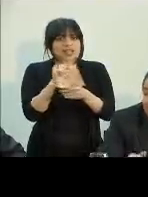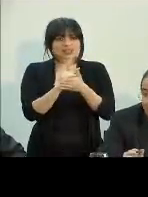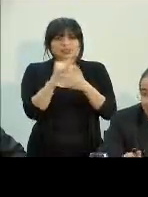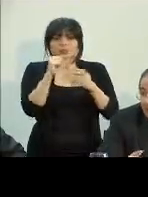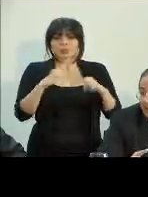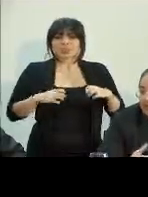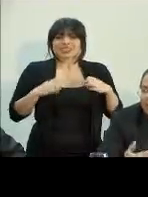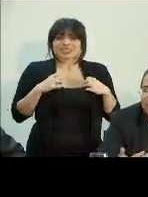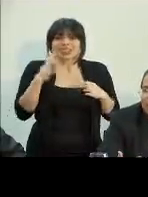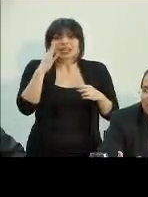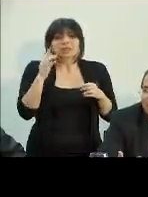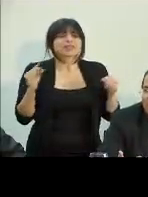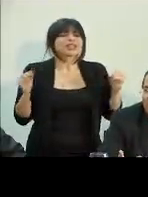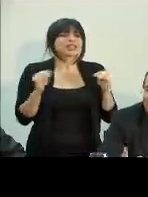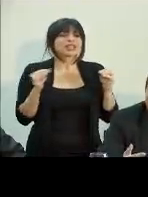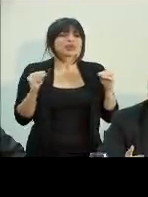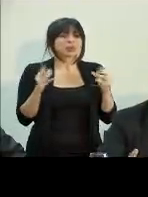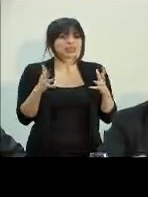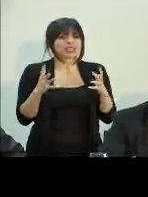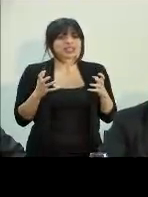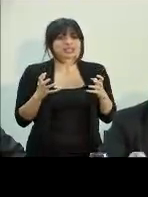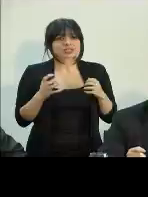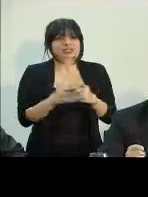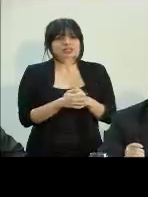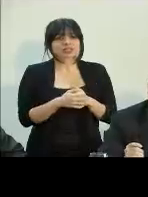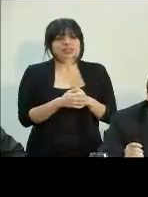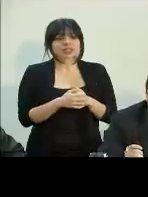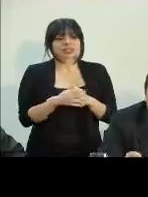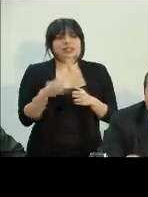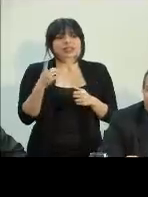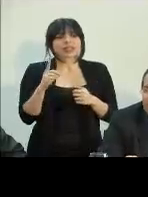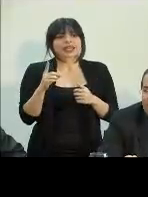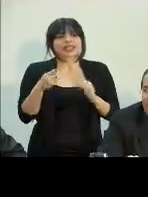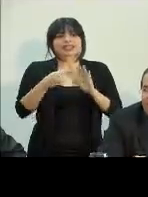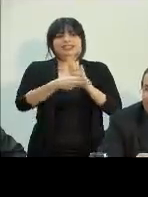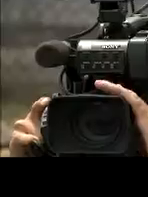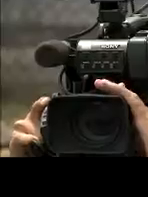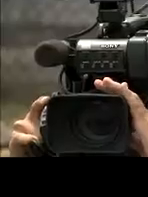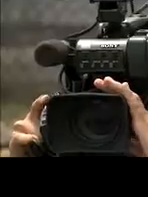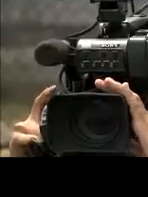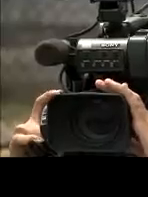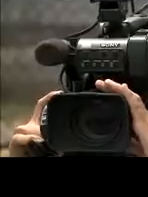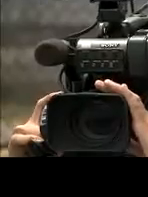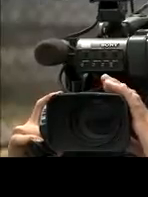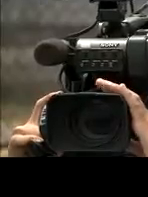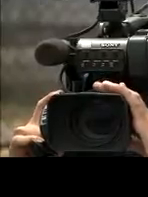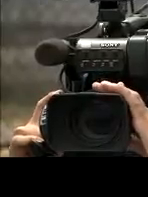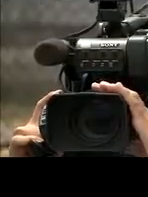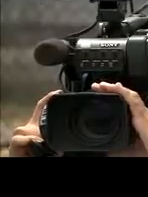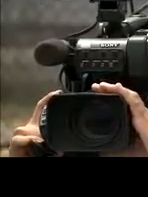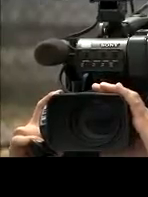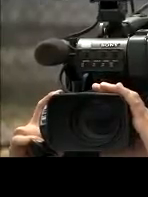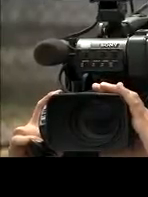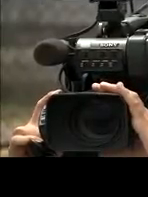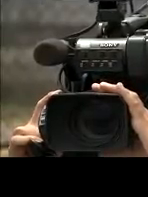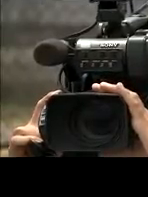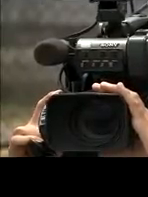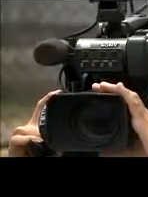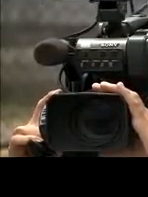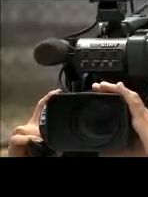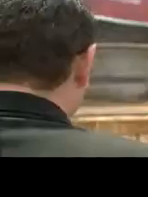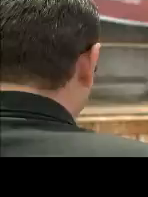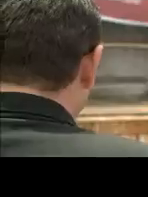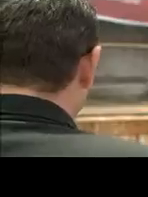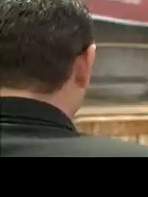existe, y créame, ninguna intención de censurar. Por su parte, el medio de comunicación El Mundo